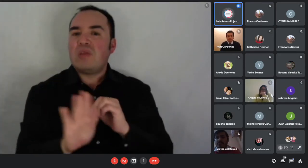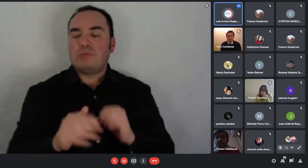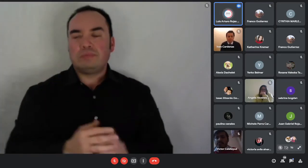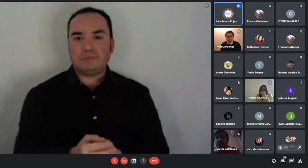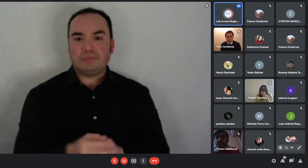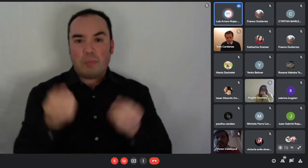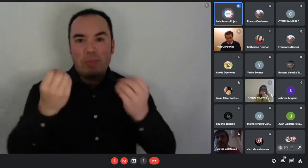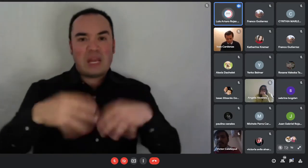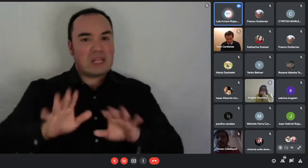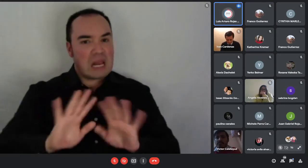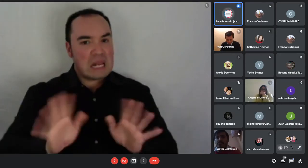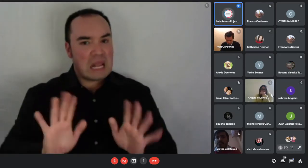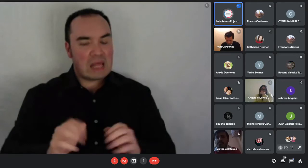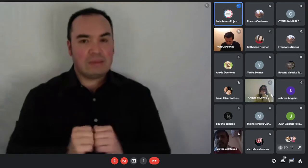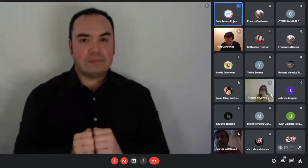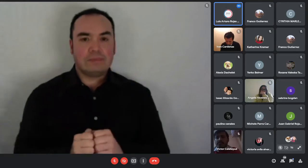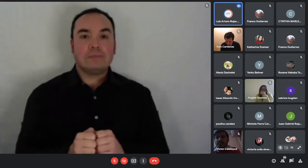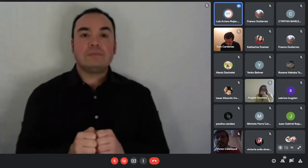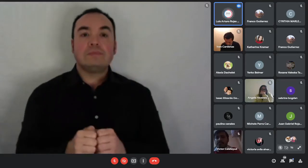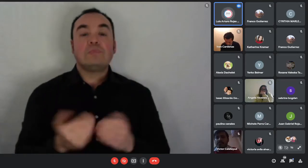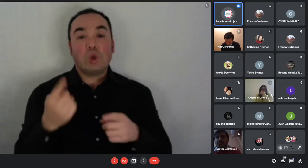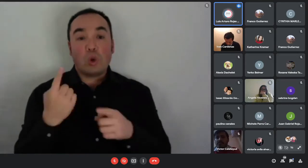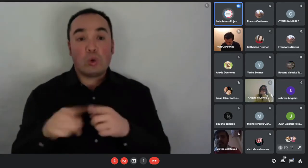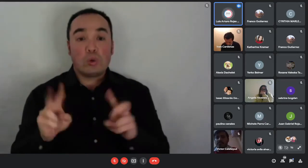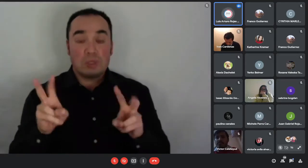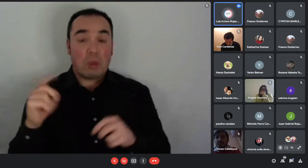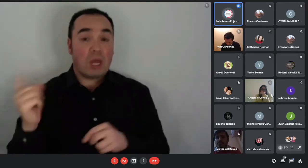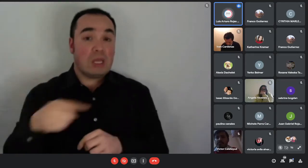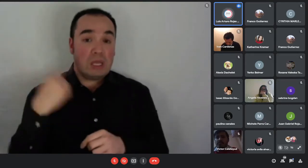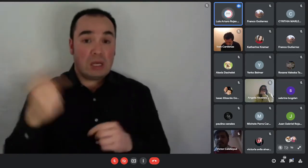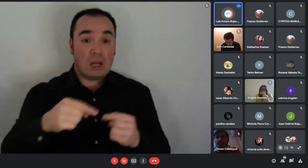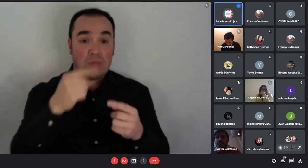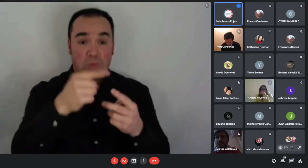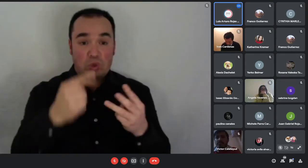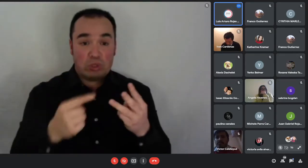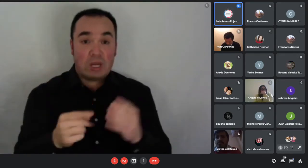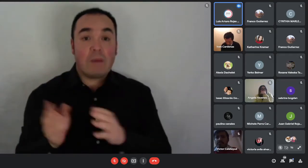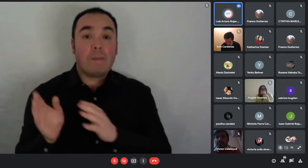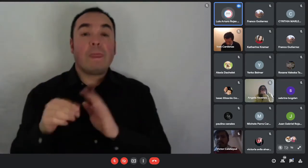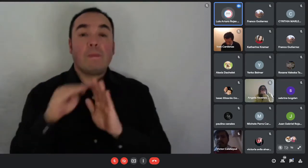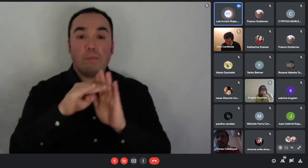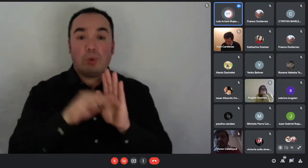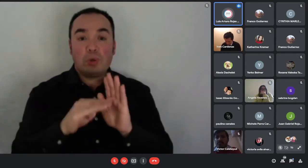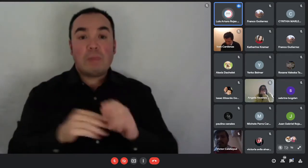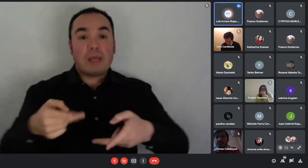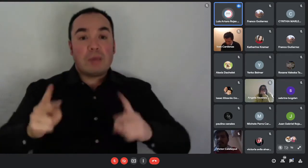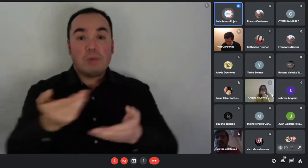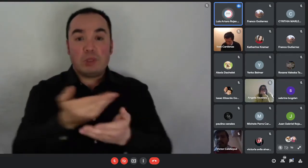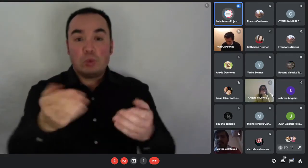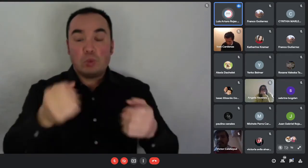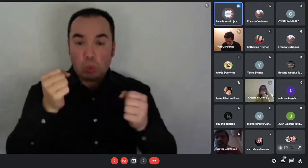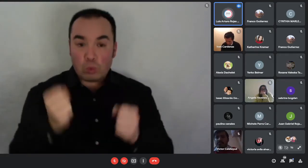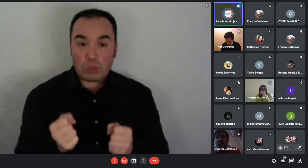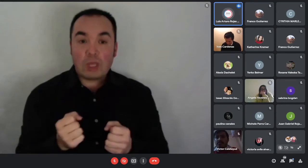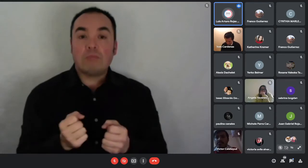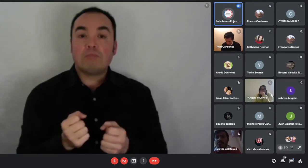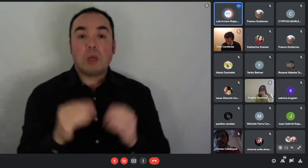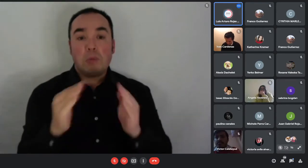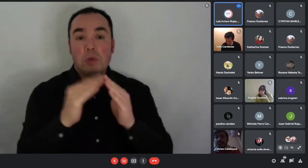estos programas que permiten la compra de una vivienda nueva usada y también el arriendo de una vivienda que